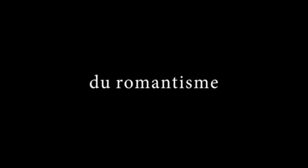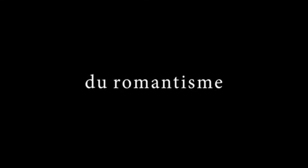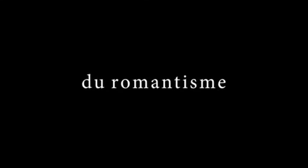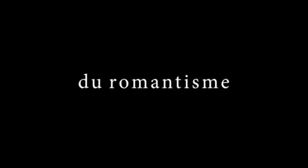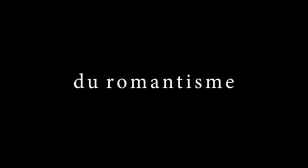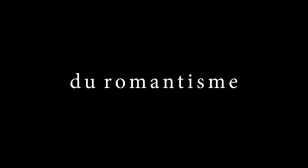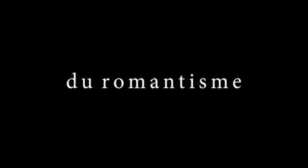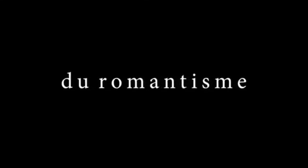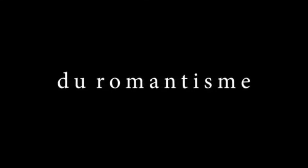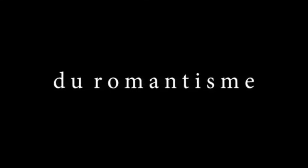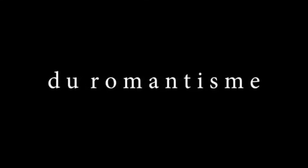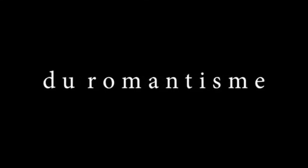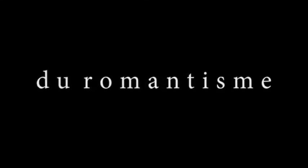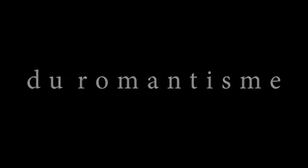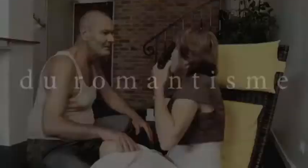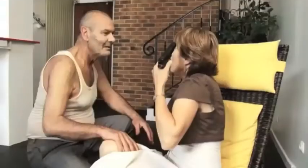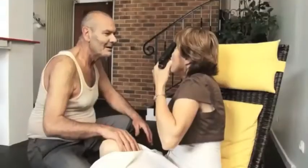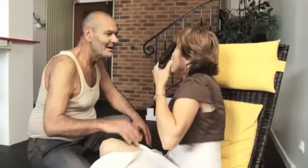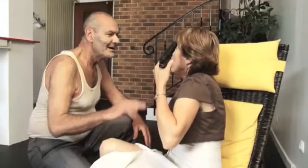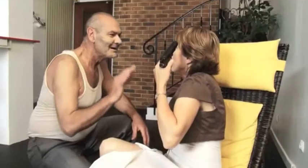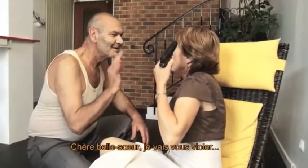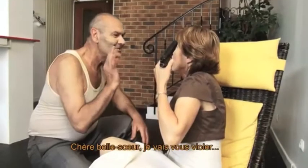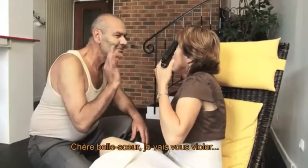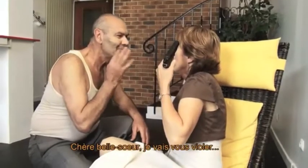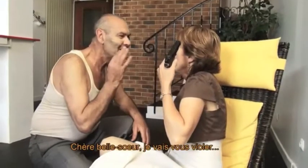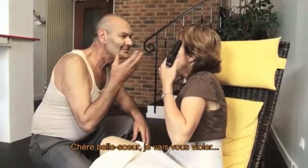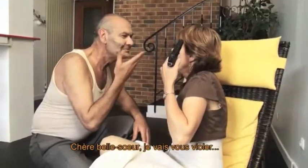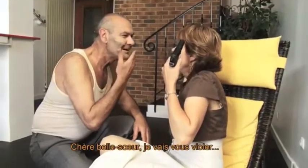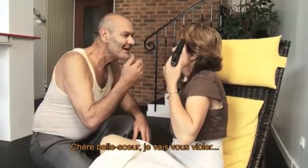joie... Oh!